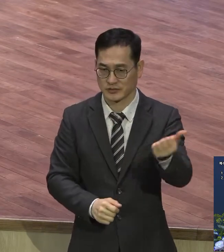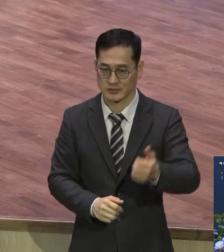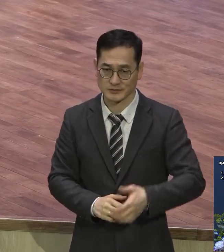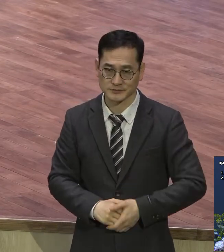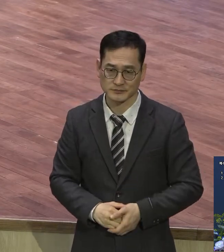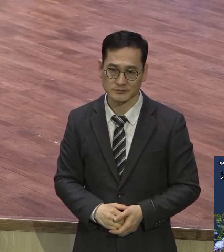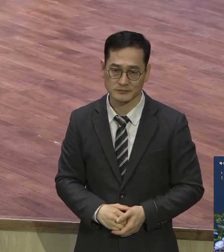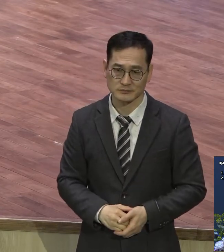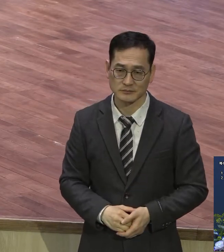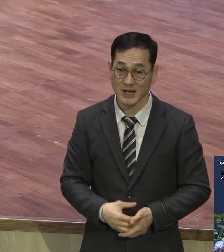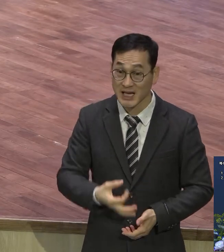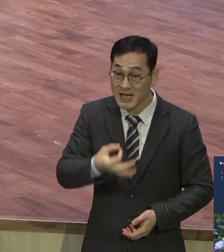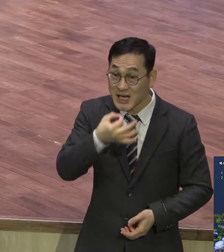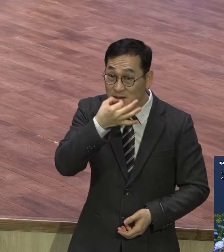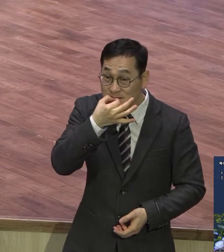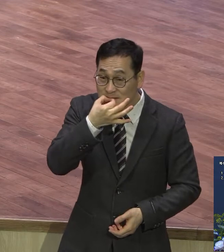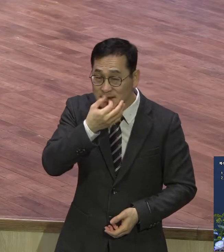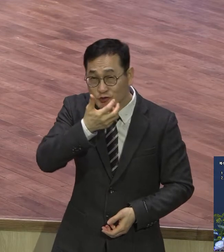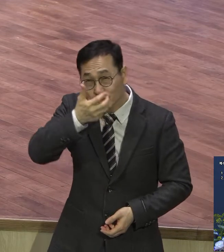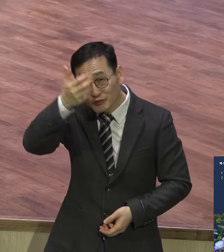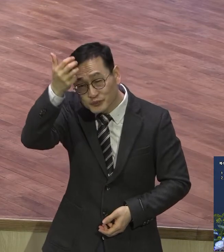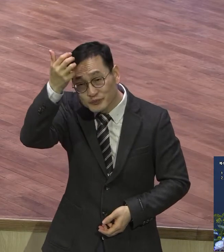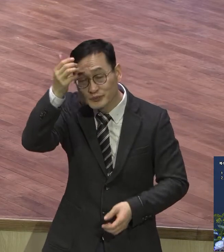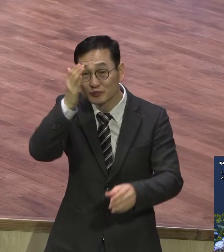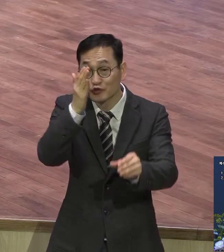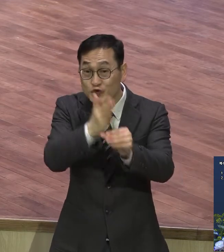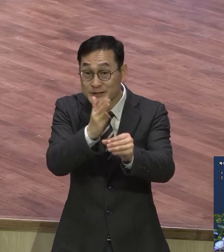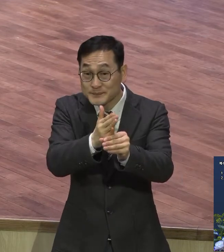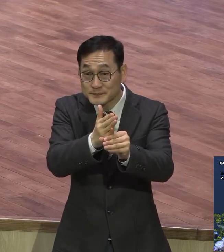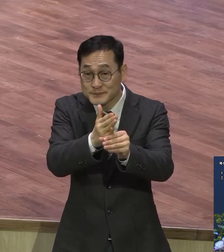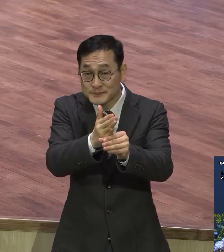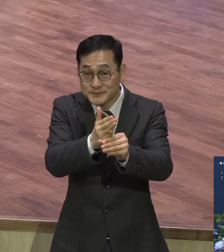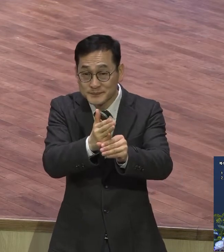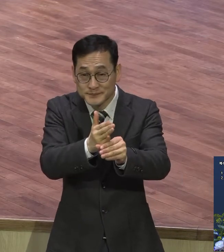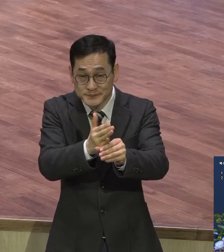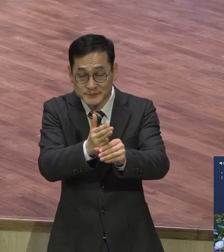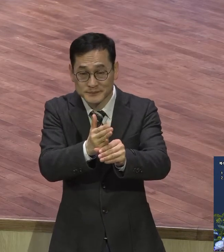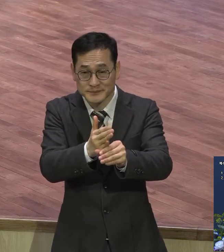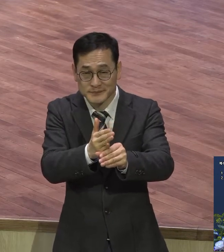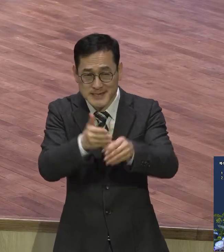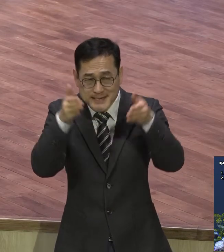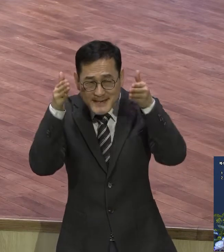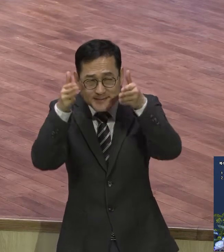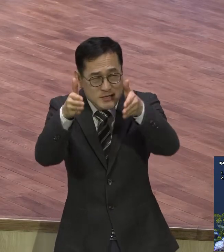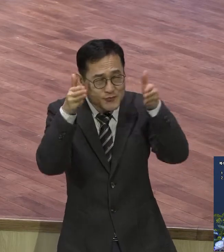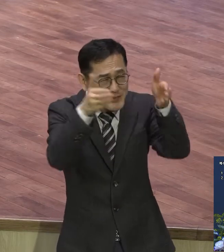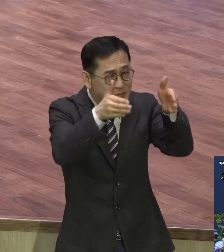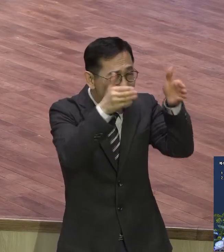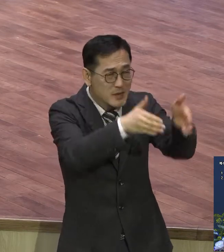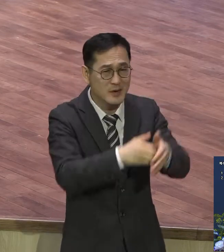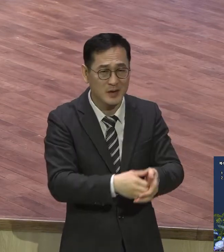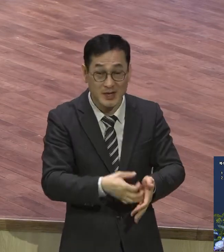욕망지향적 인생을 살다가 끝도 없는 욕망 이런저런 이유로